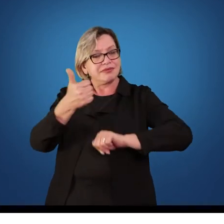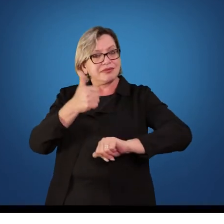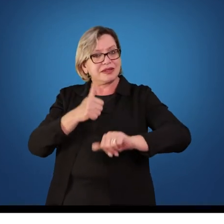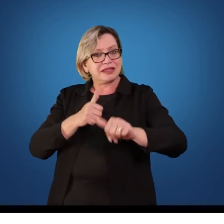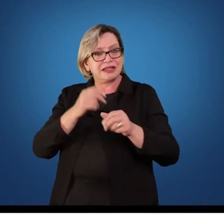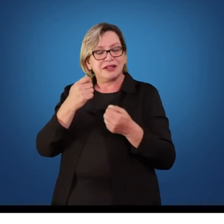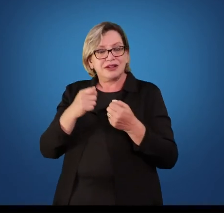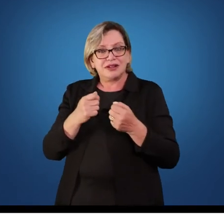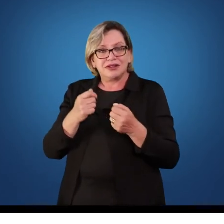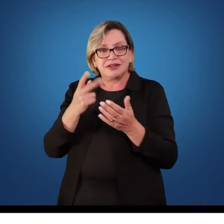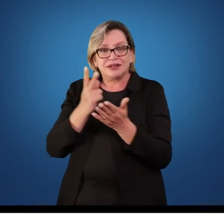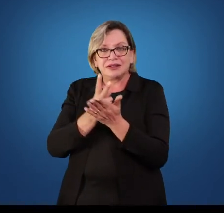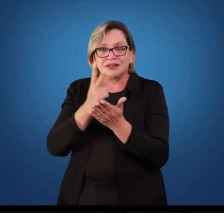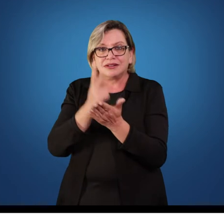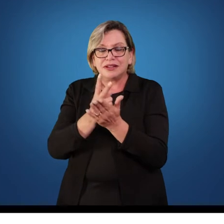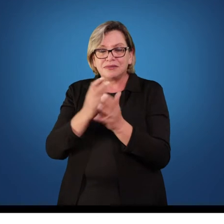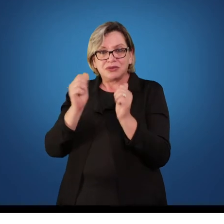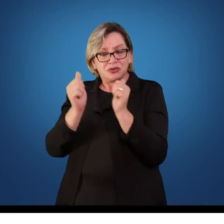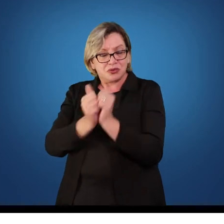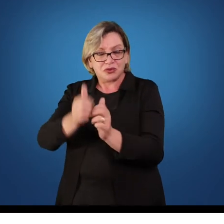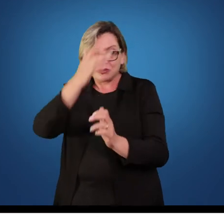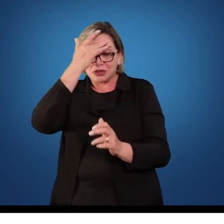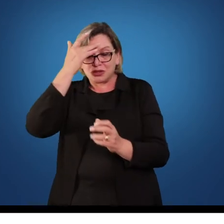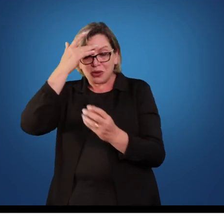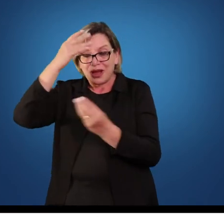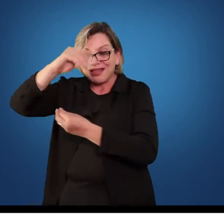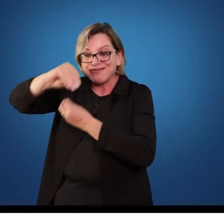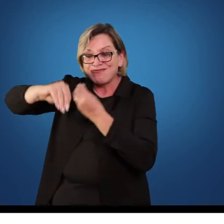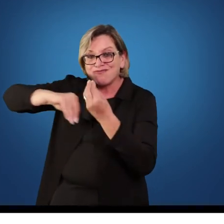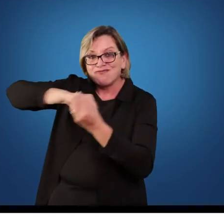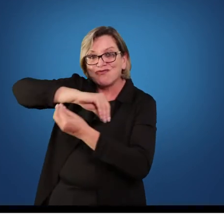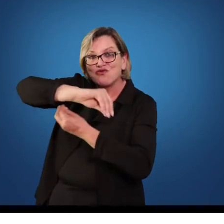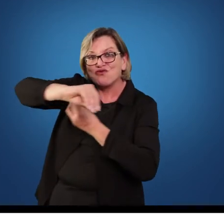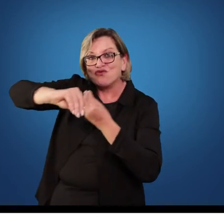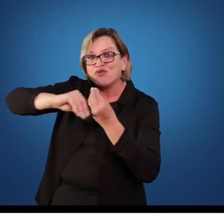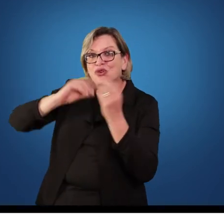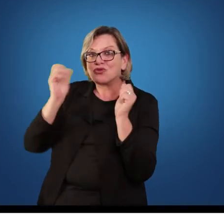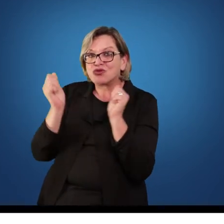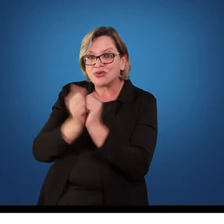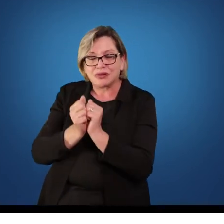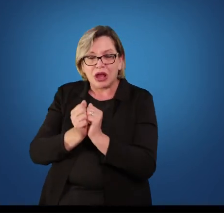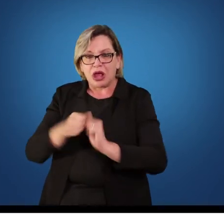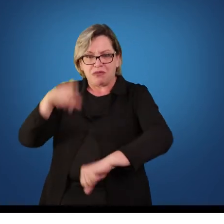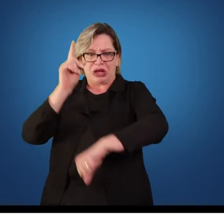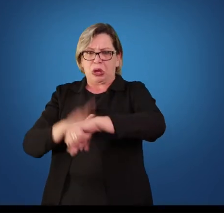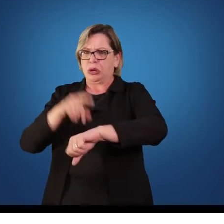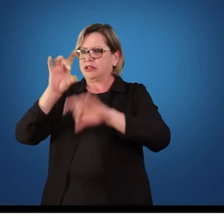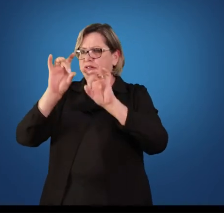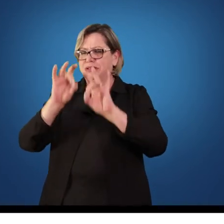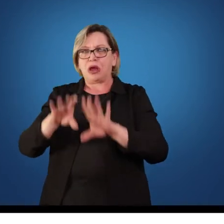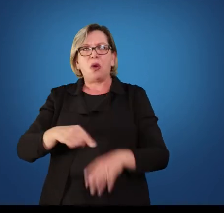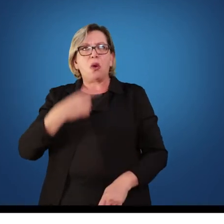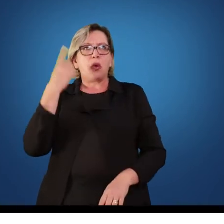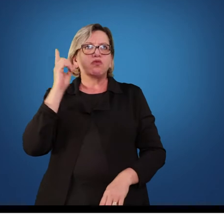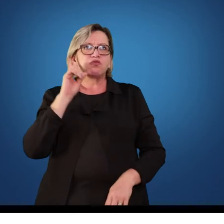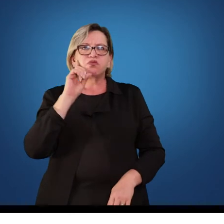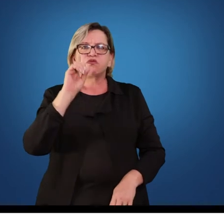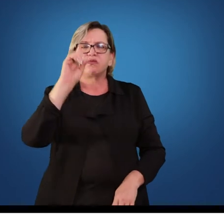atores da educação dentro do ambiente escolar. Ele não pode ser num momento específico. Tal dia, tal semana, tem avaliação.